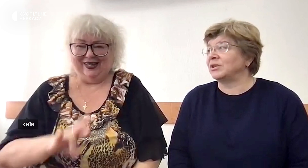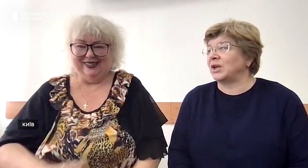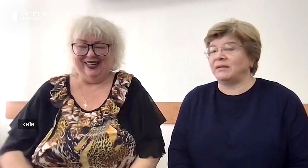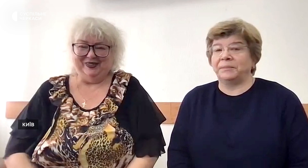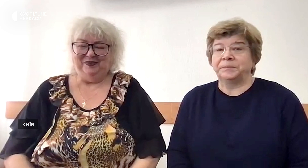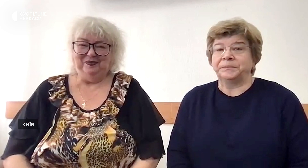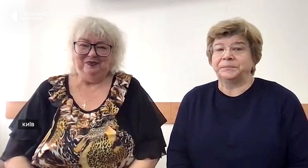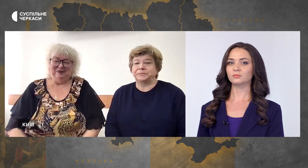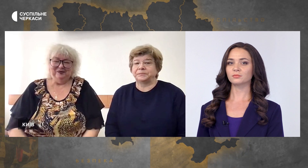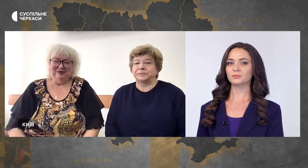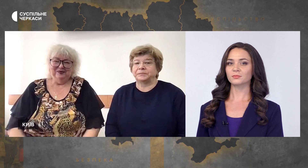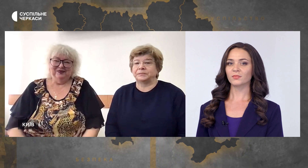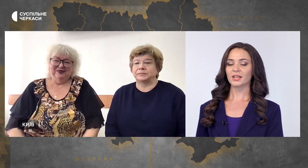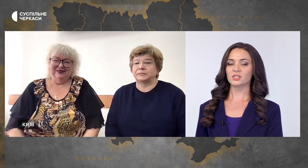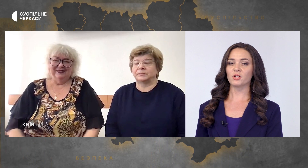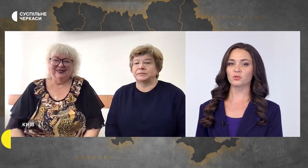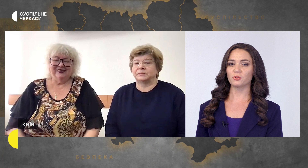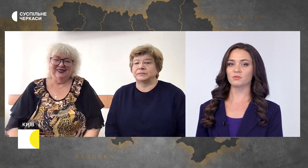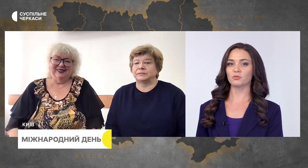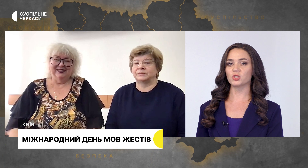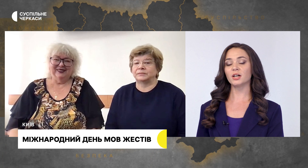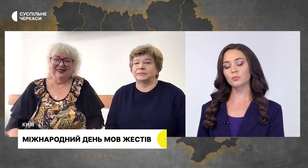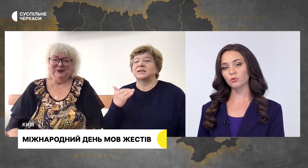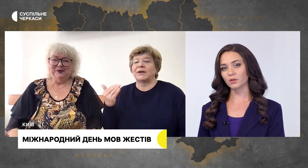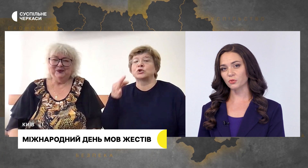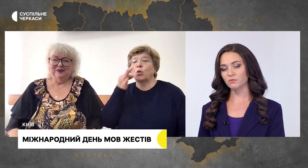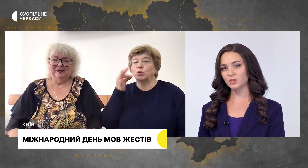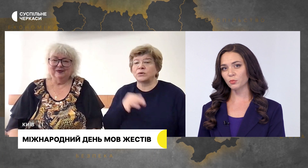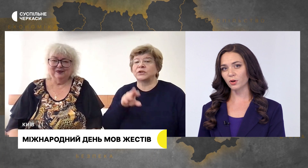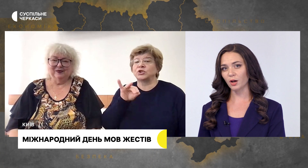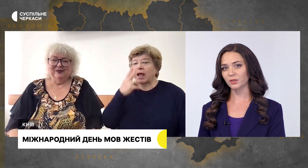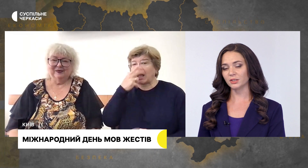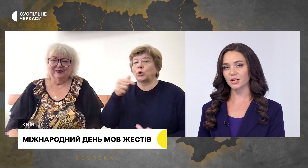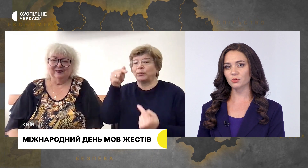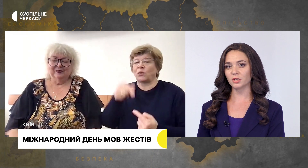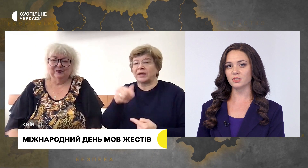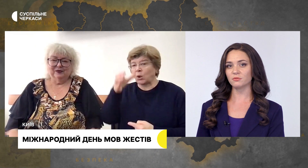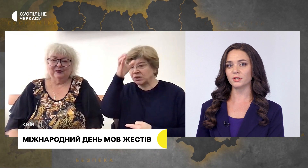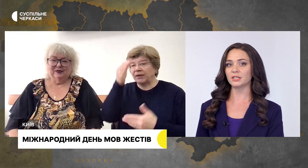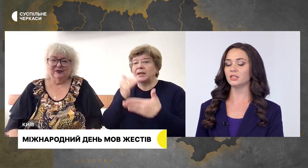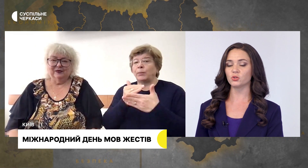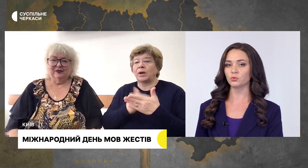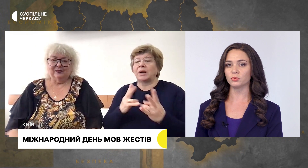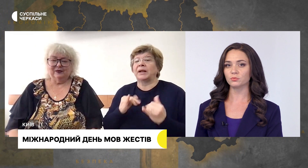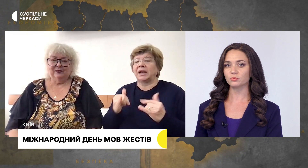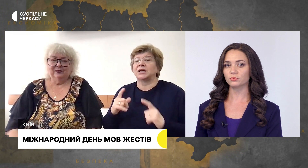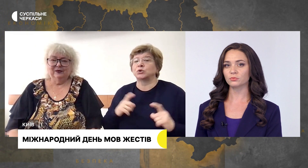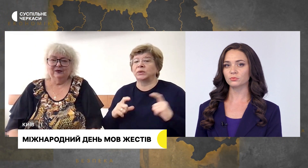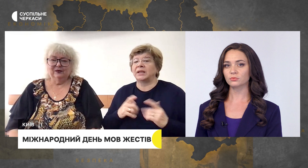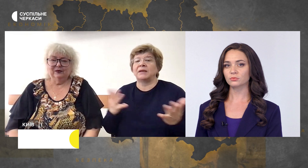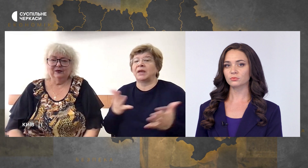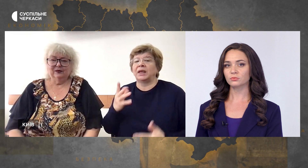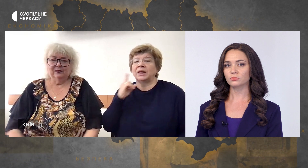якщо буде бажання. З вашого досвіду, чи адаптовані освітні програми для студентів, які не чують?